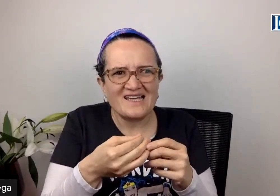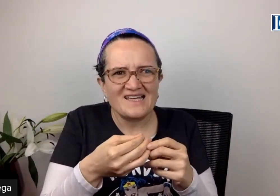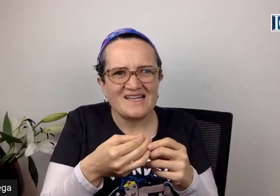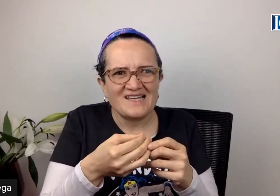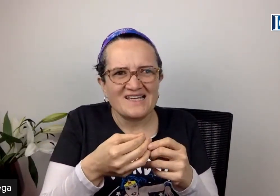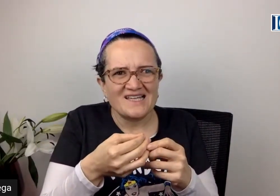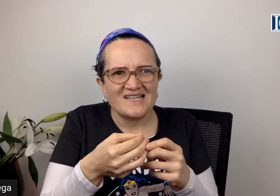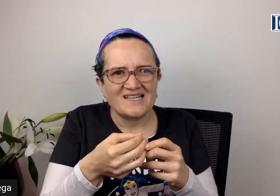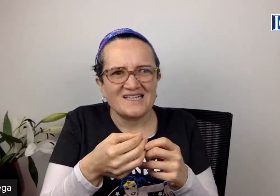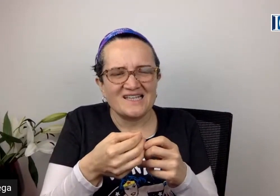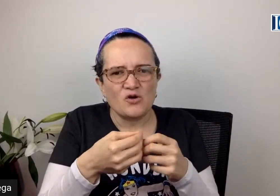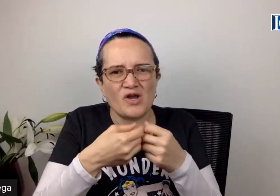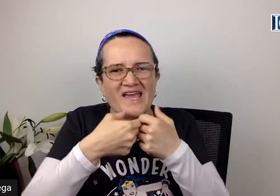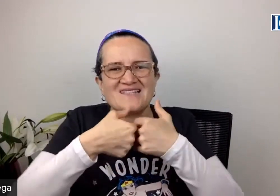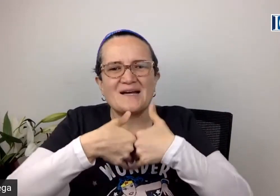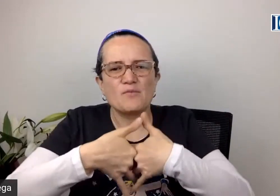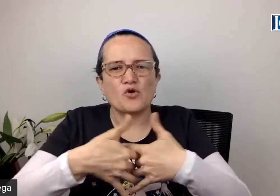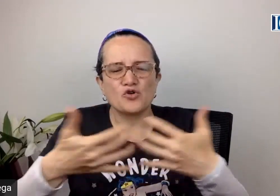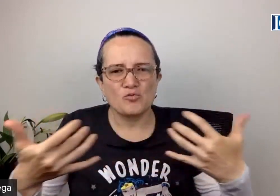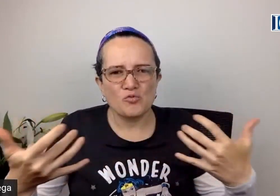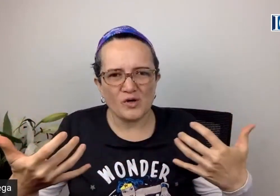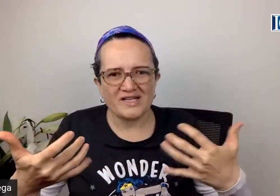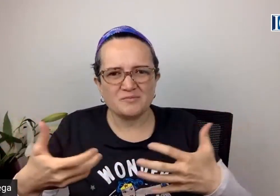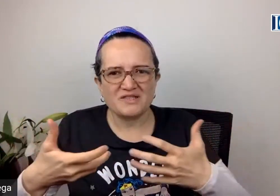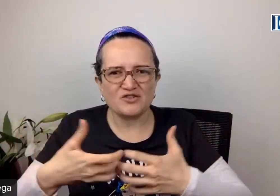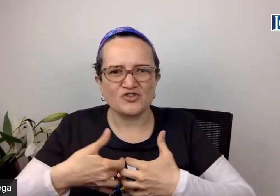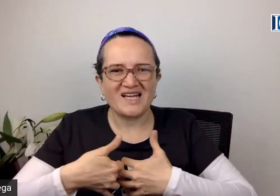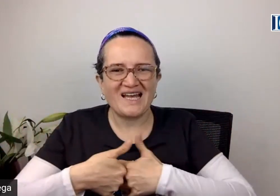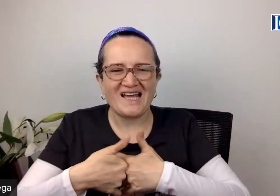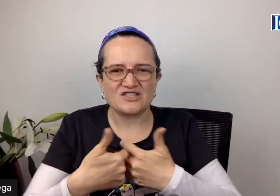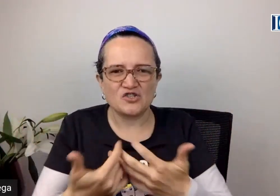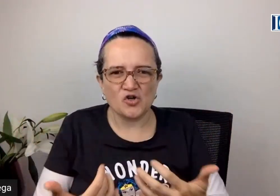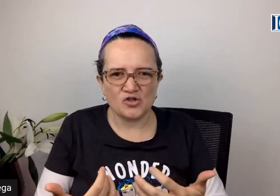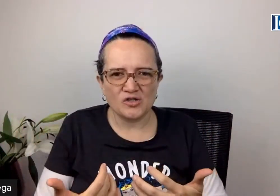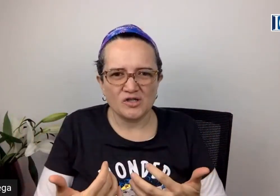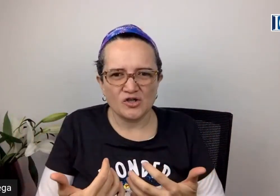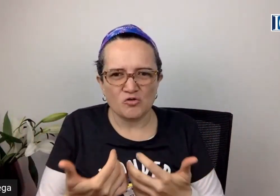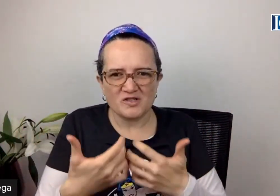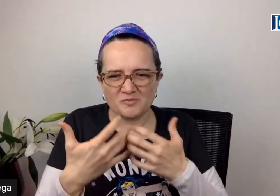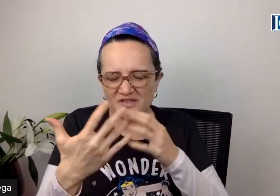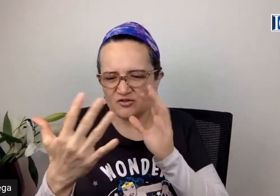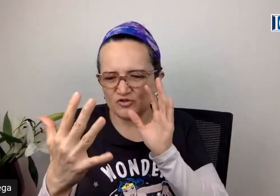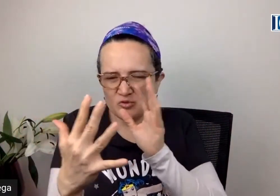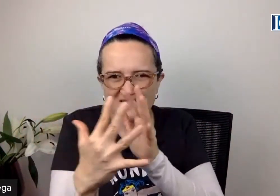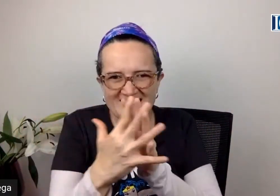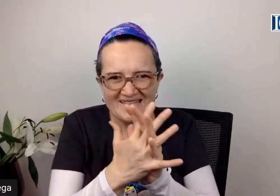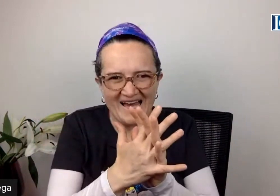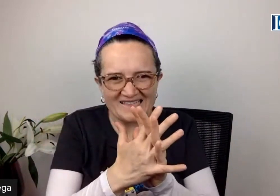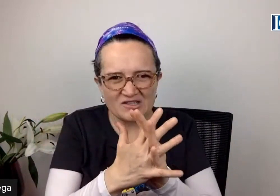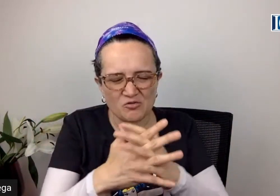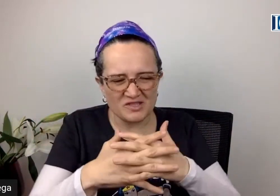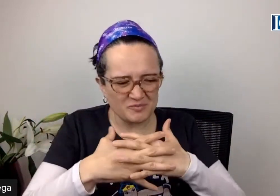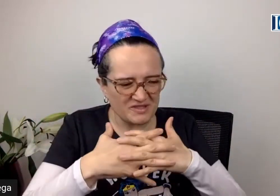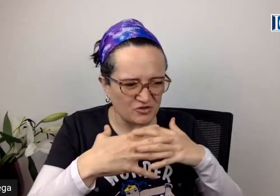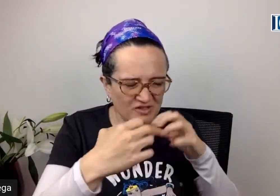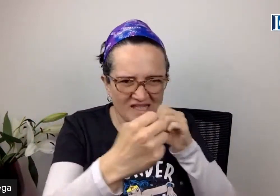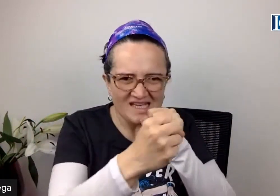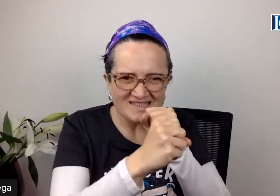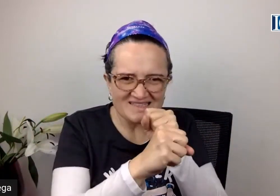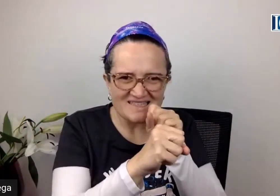lo que es amor como expresión de creación, como expresión de unicidad, como expresión de ese